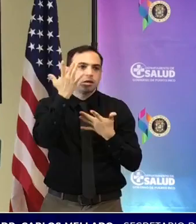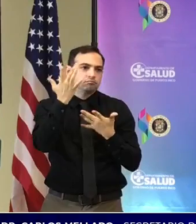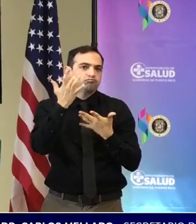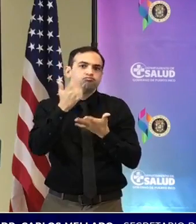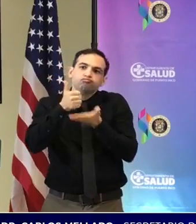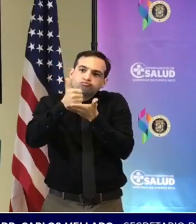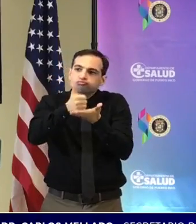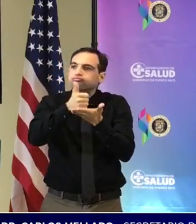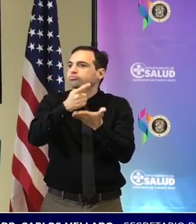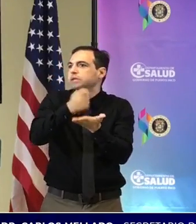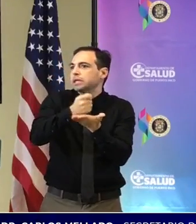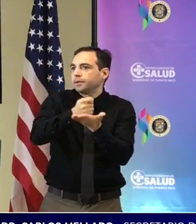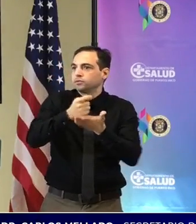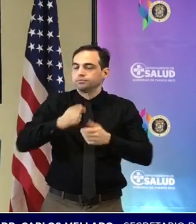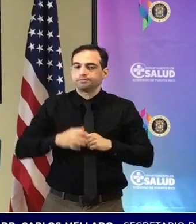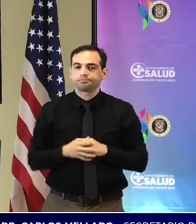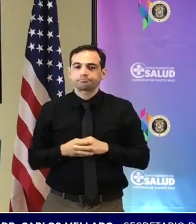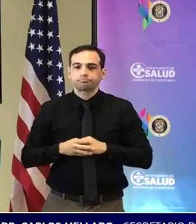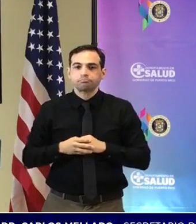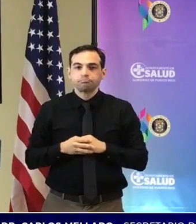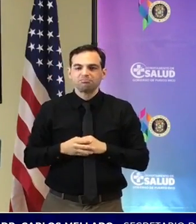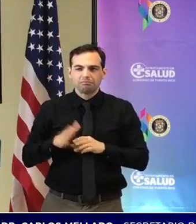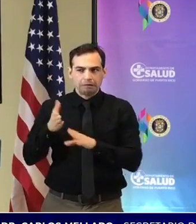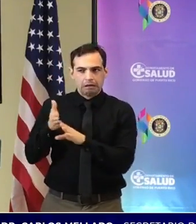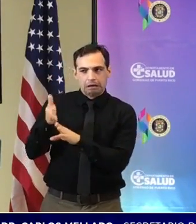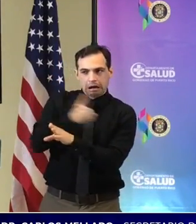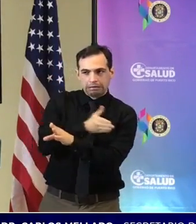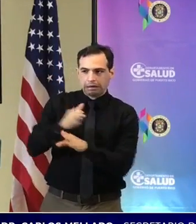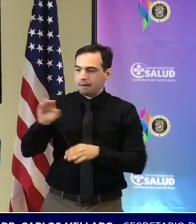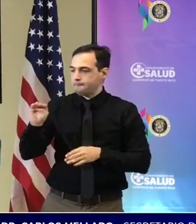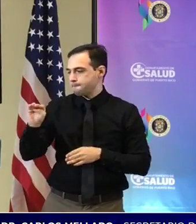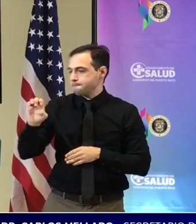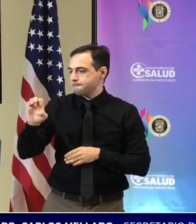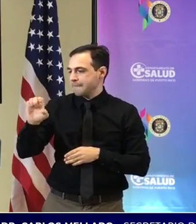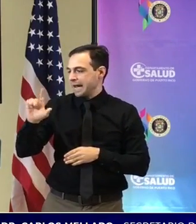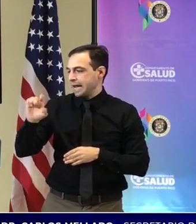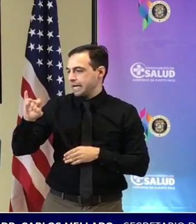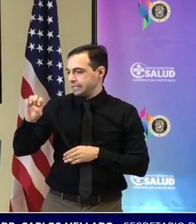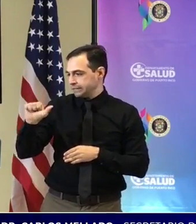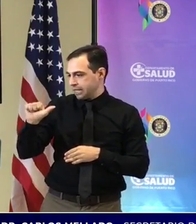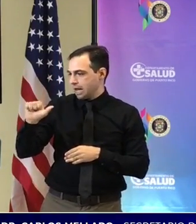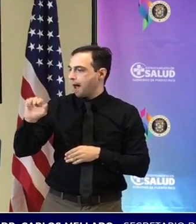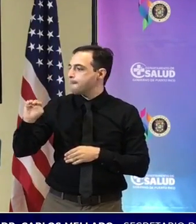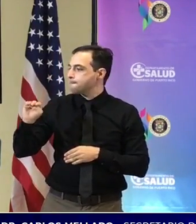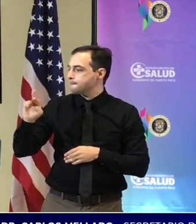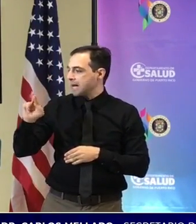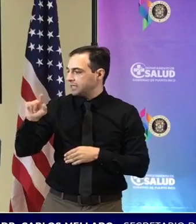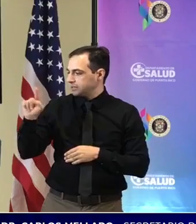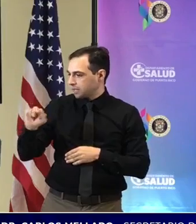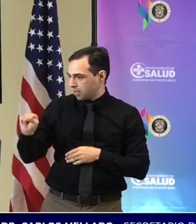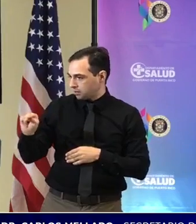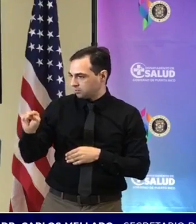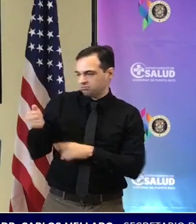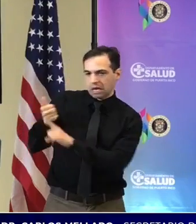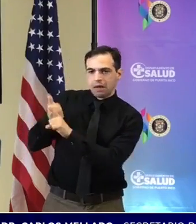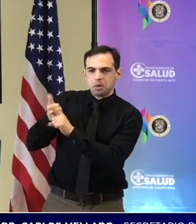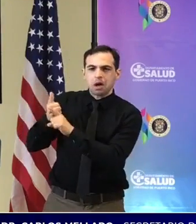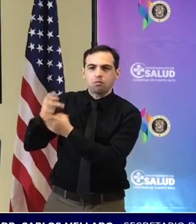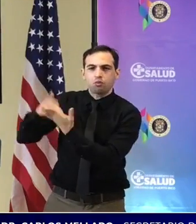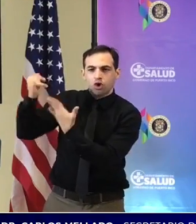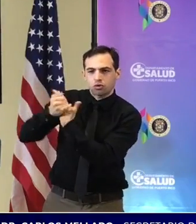COVID. Me gustaría antes de dejar a la doctora Melissa Marzán, ¿verdad? Que es la que está ayudándonos con el proyecto,